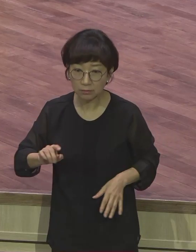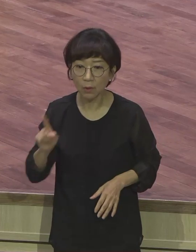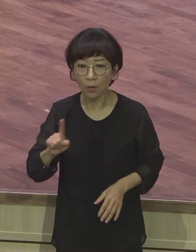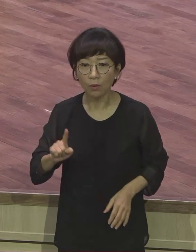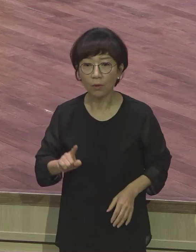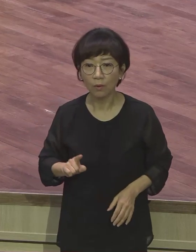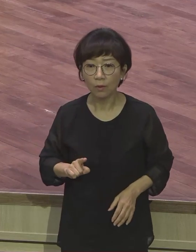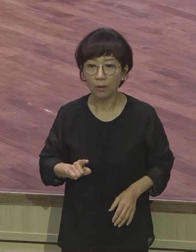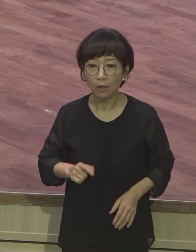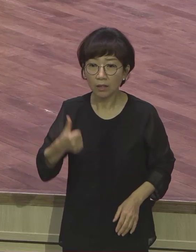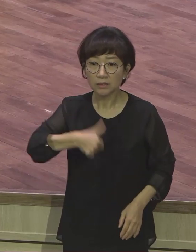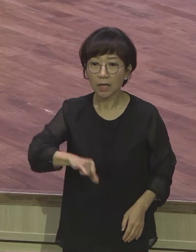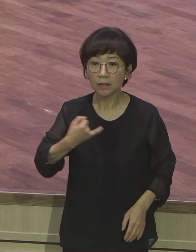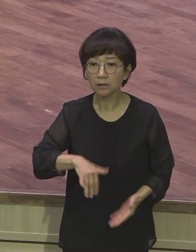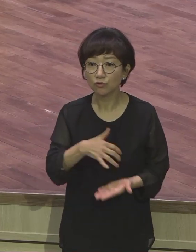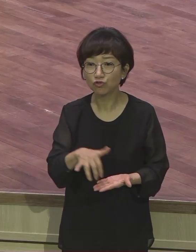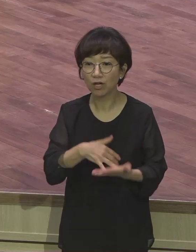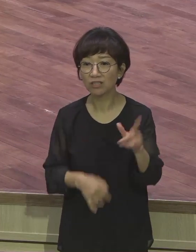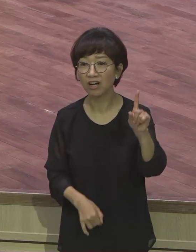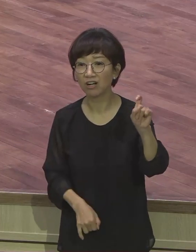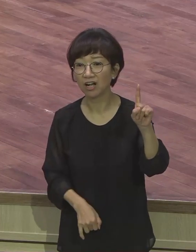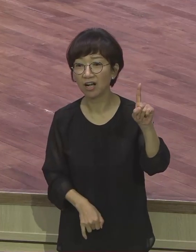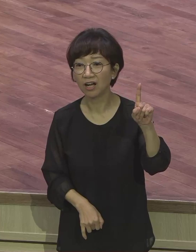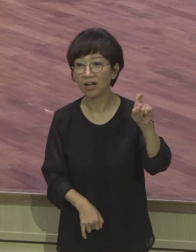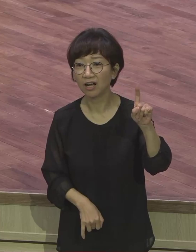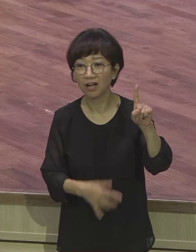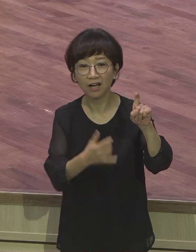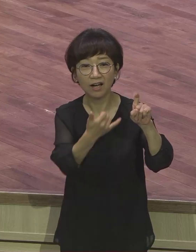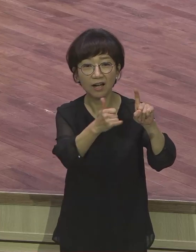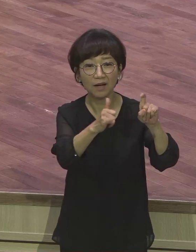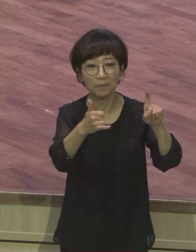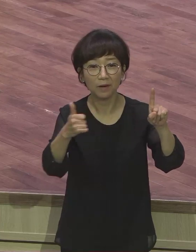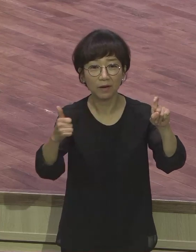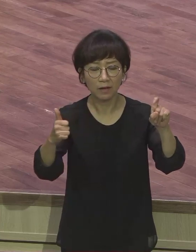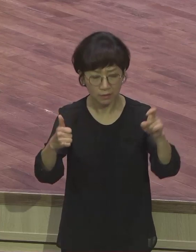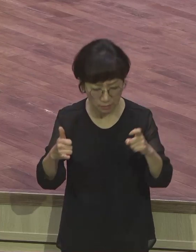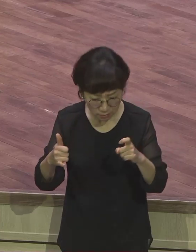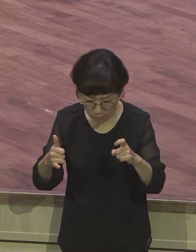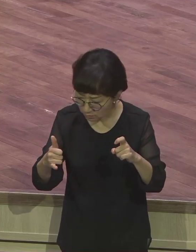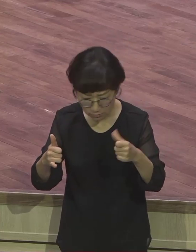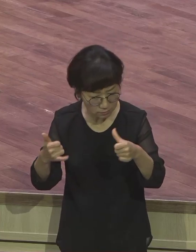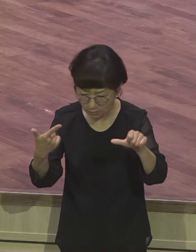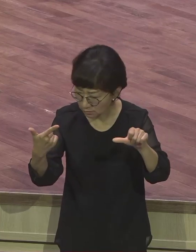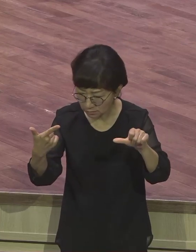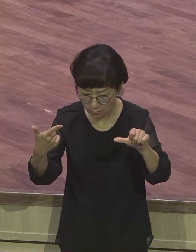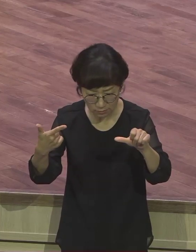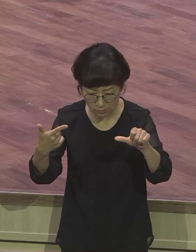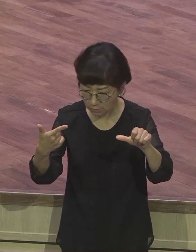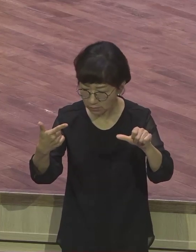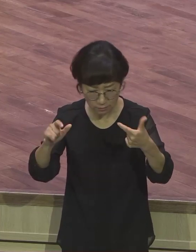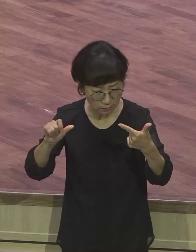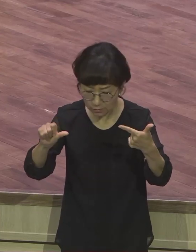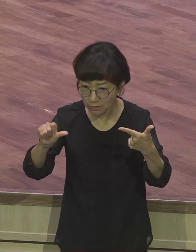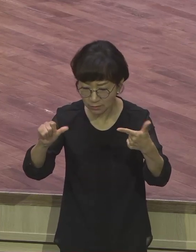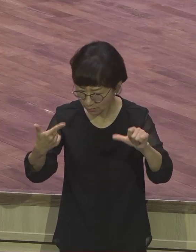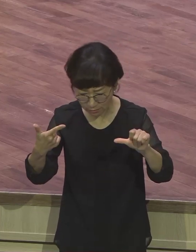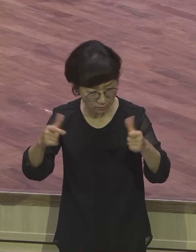뭐냐 자식이 11명이란 그러니까 하나 더 가지려고 그렇게